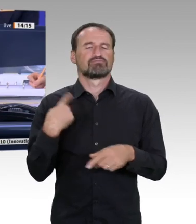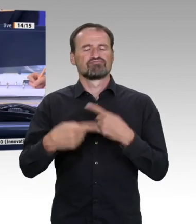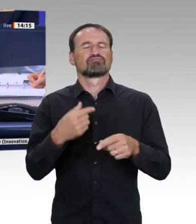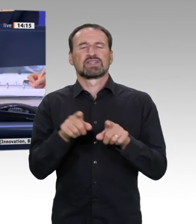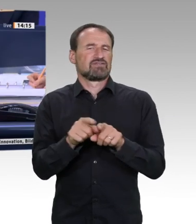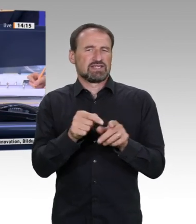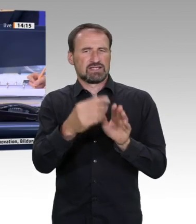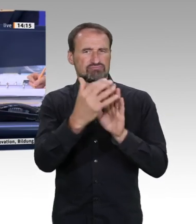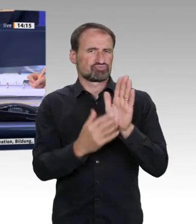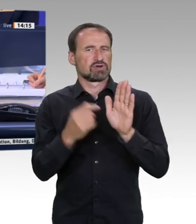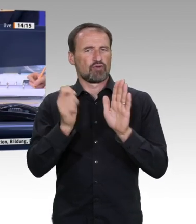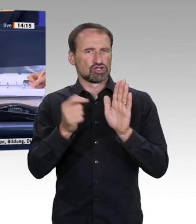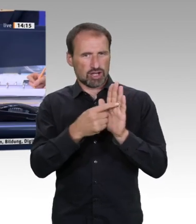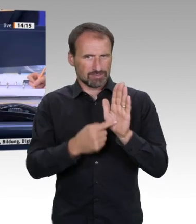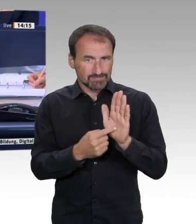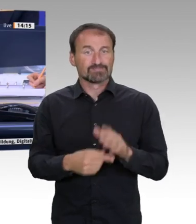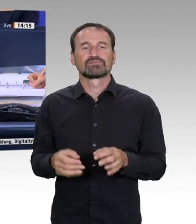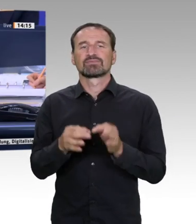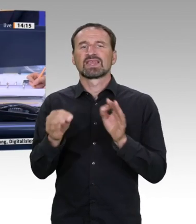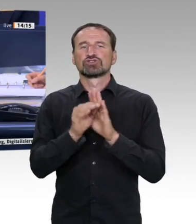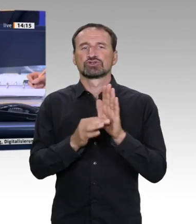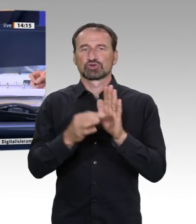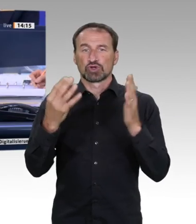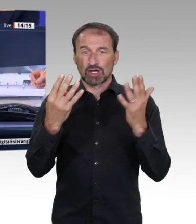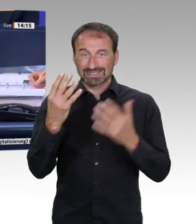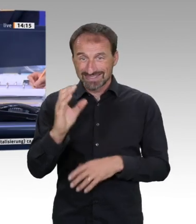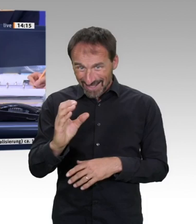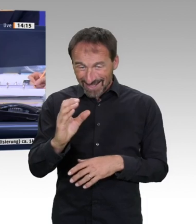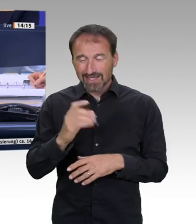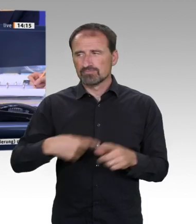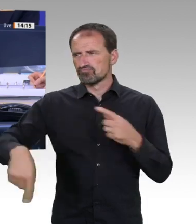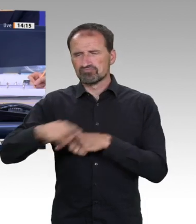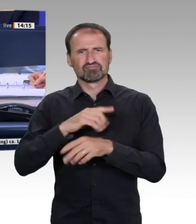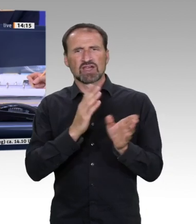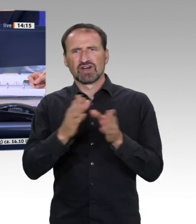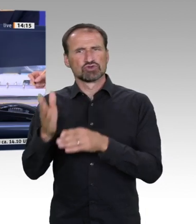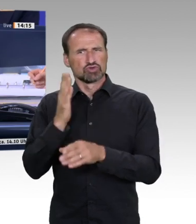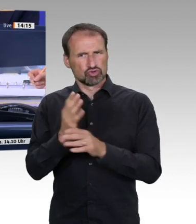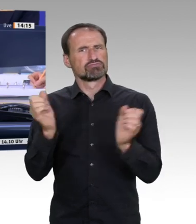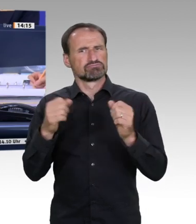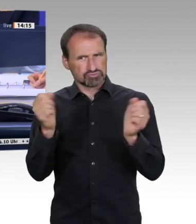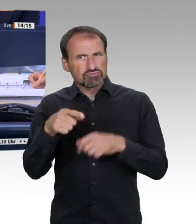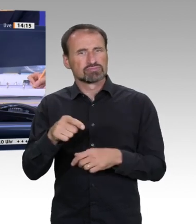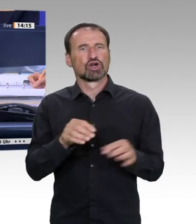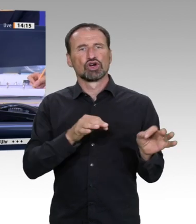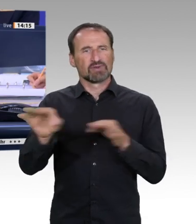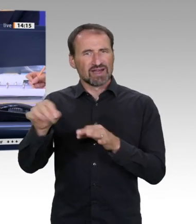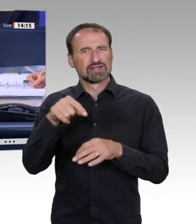Überweisungsvorschlag ist abgelehnt. Dann stimmen wir ab über den Überweisungsvorschlag der Fraktionen CDU, CSU und SPD. Federführung beim